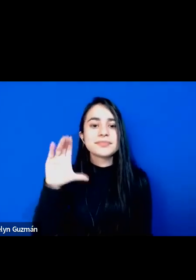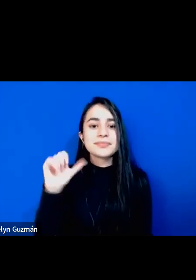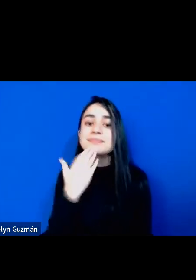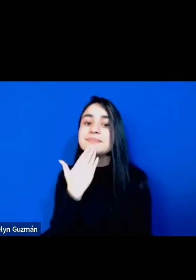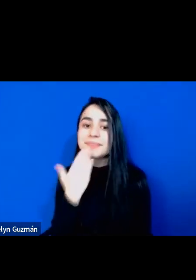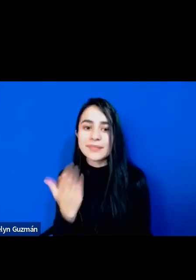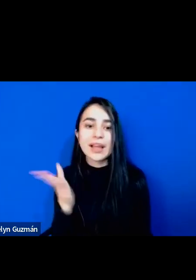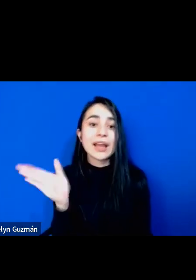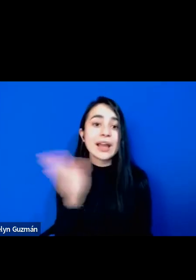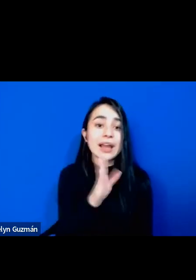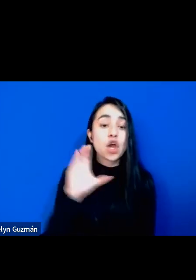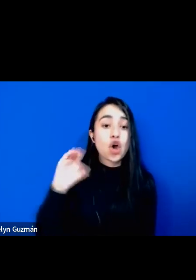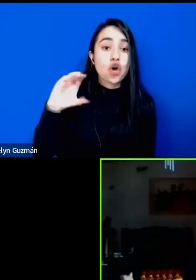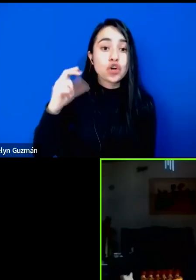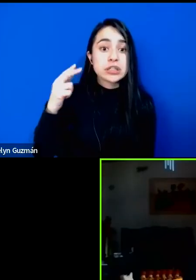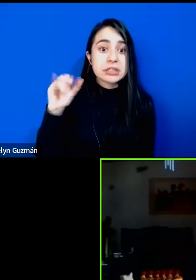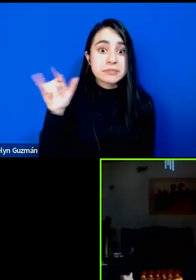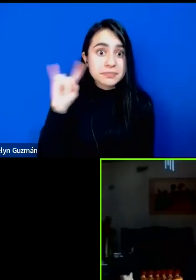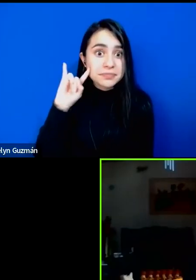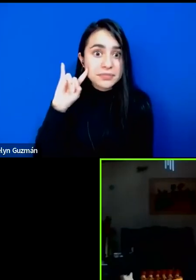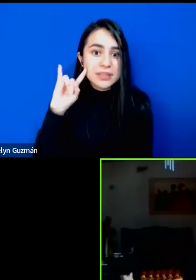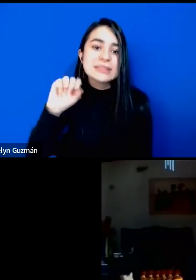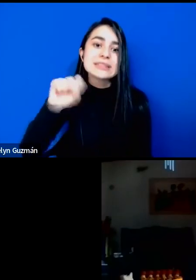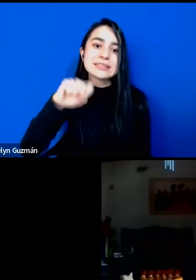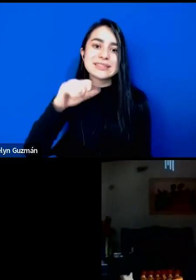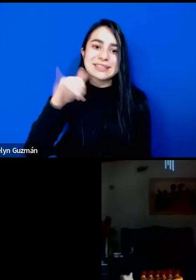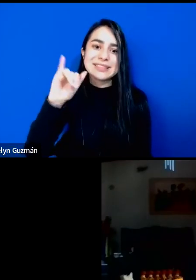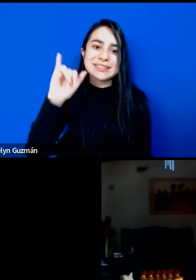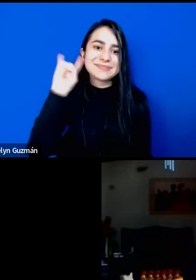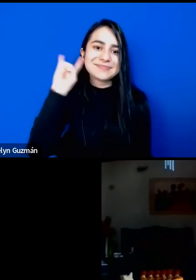Ochi. ¿Escuchan? Sí, te escuchamos.